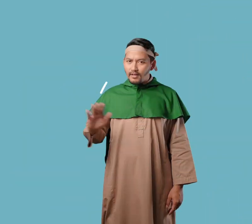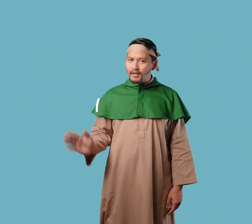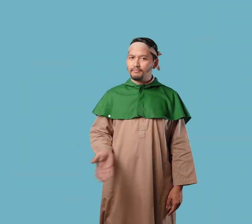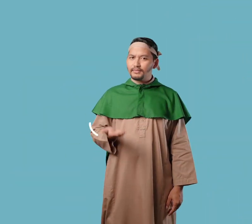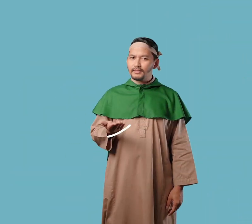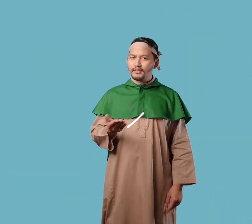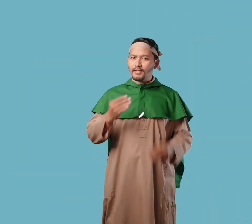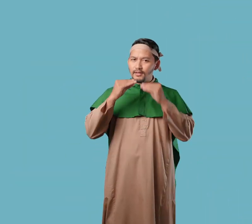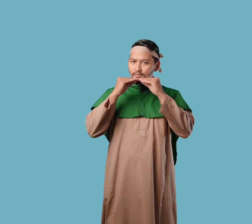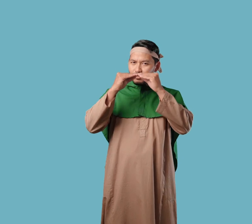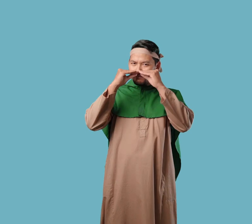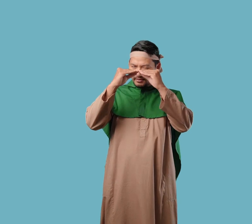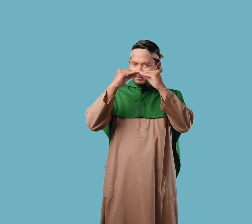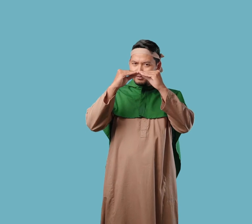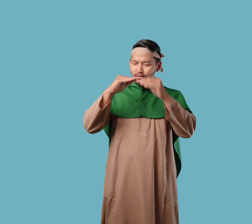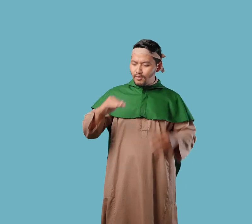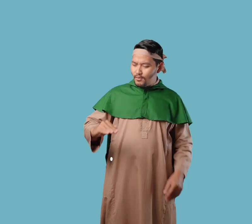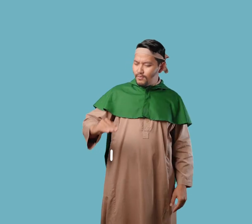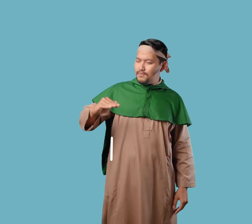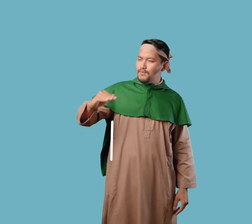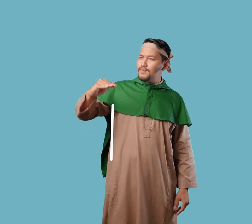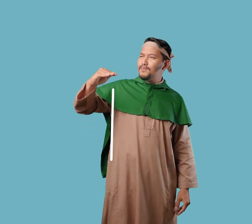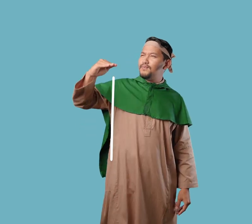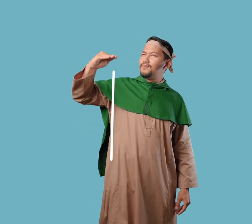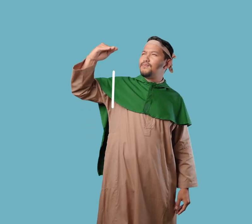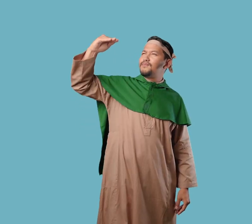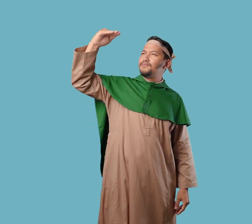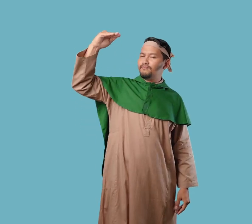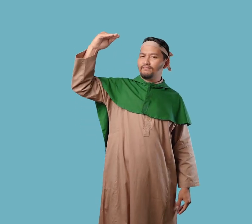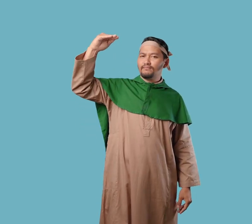Nabi Muhammad pun beranjak dewasa dan hidup mandiri